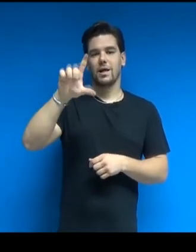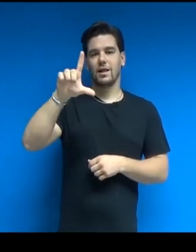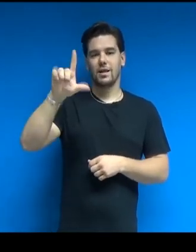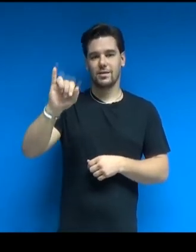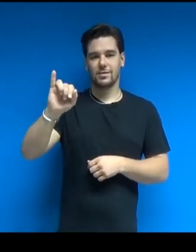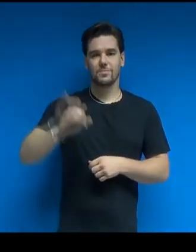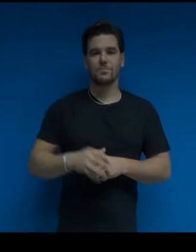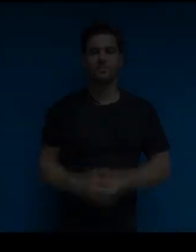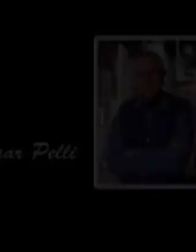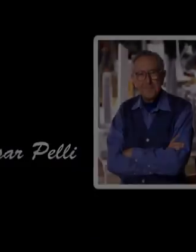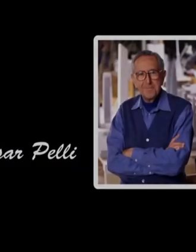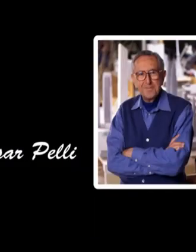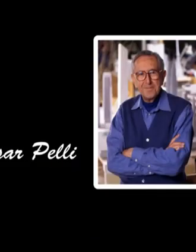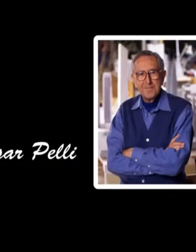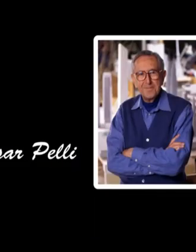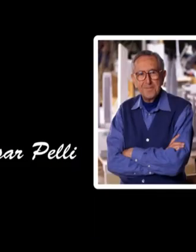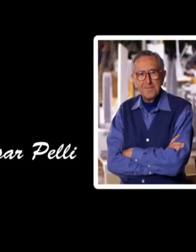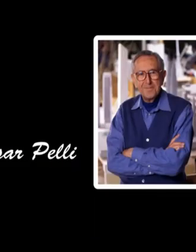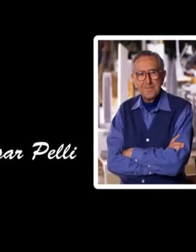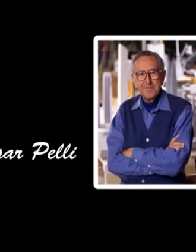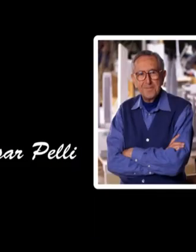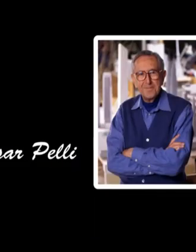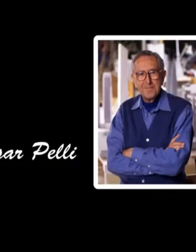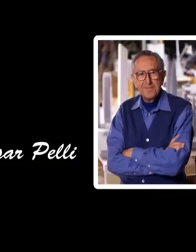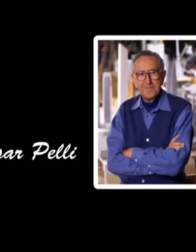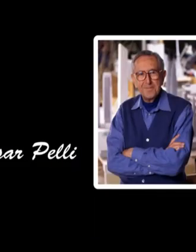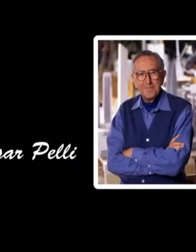Aulenti, è l'argentino Cesar Pelli.